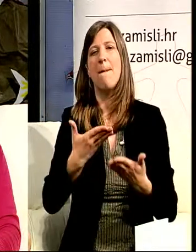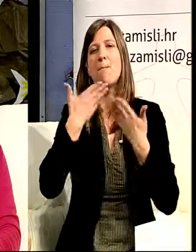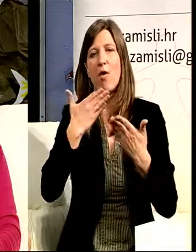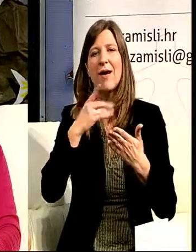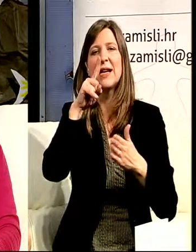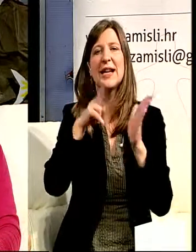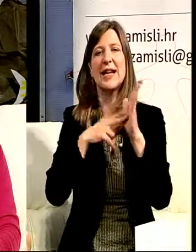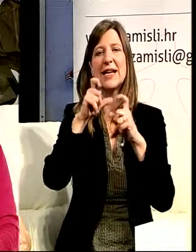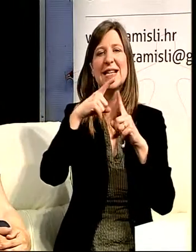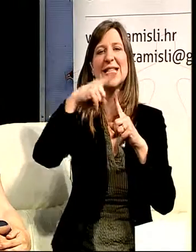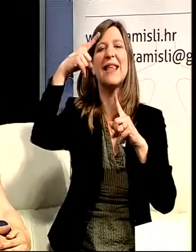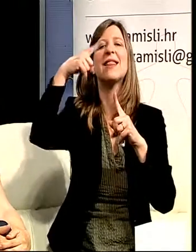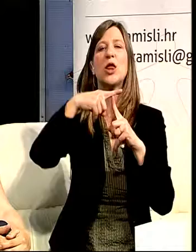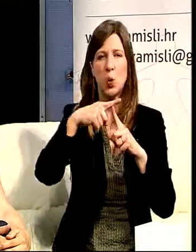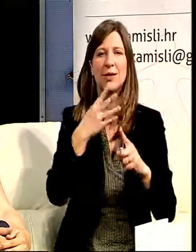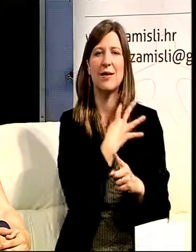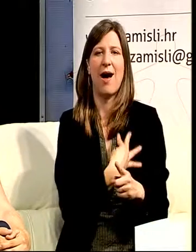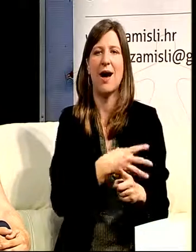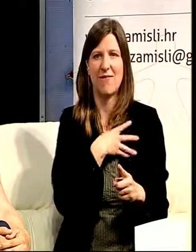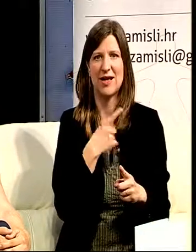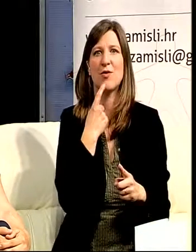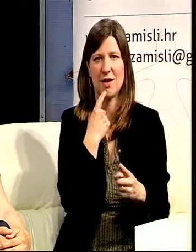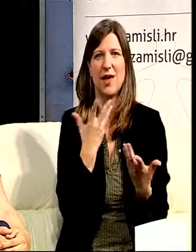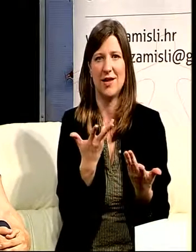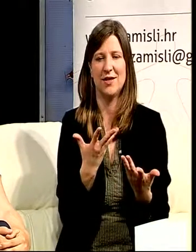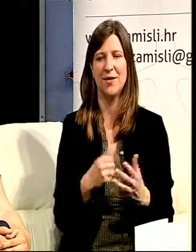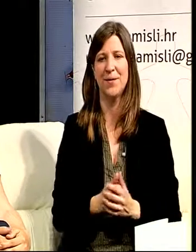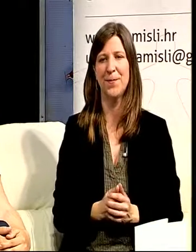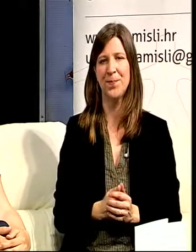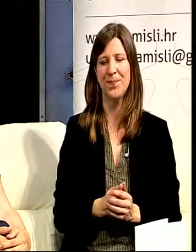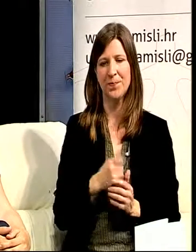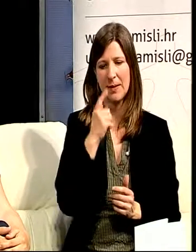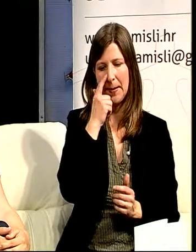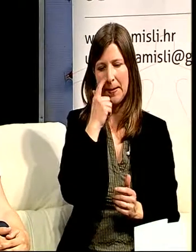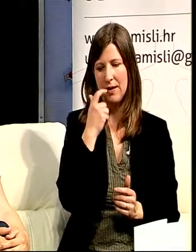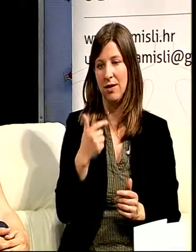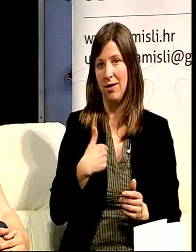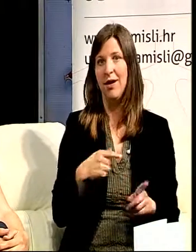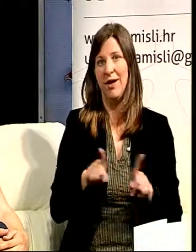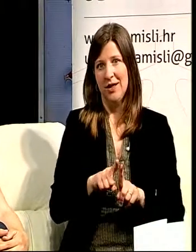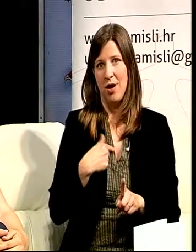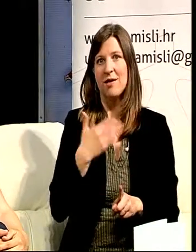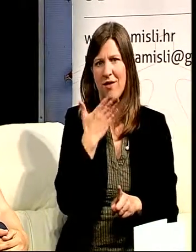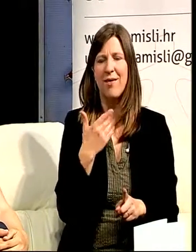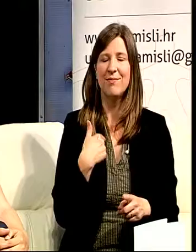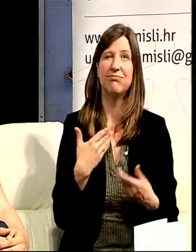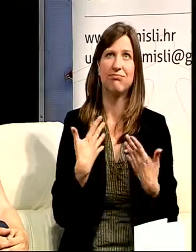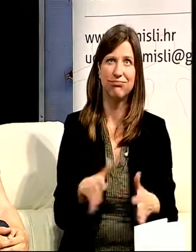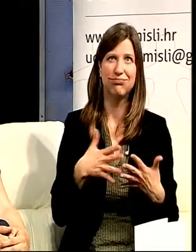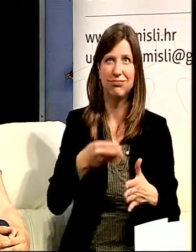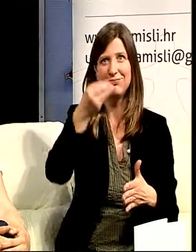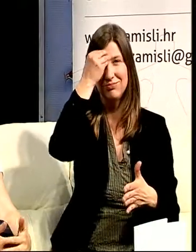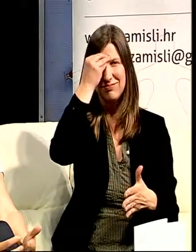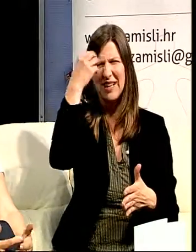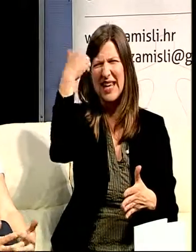jezikoslovlje. Ja Gogi zahvaljujem sa obzirom da ja imam problem sa pamćenjem imena. Ja sam